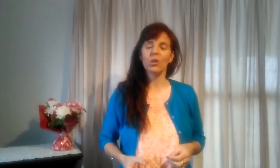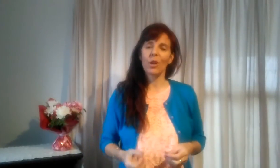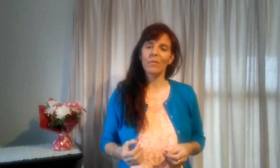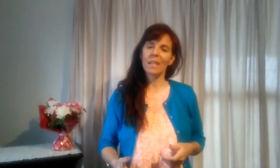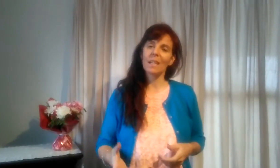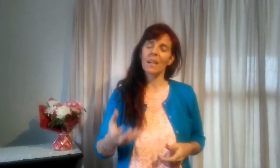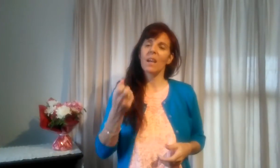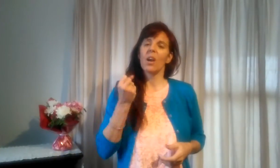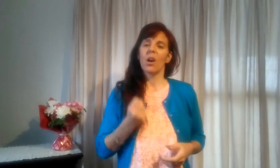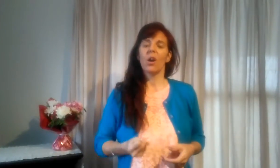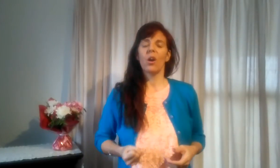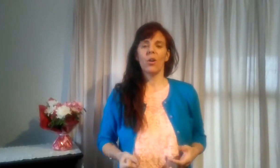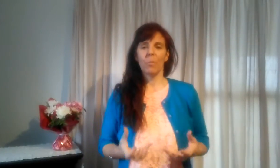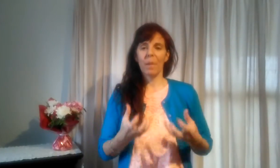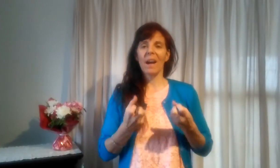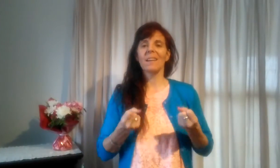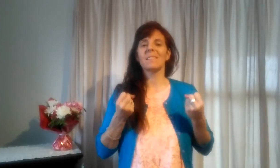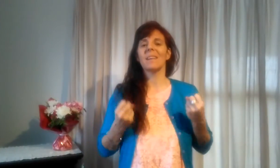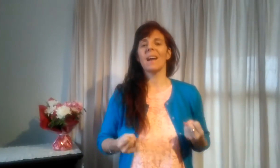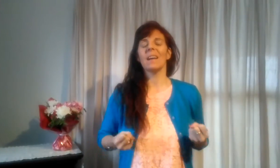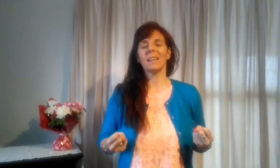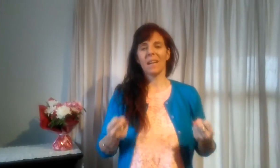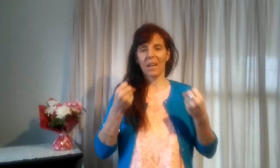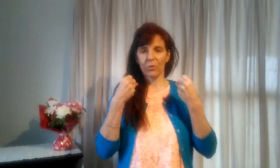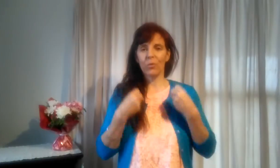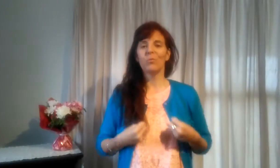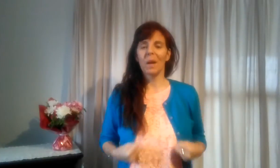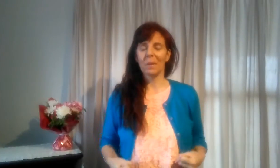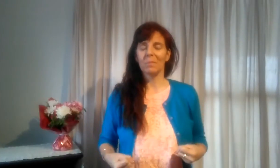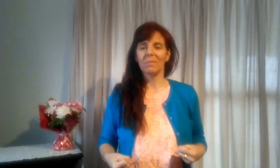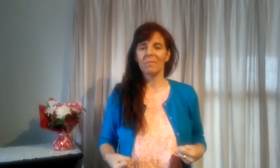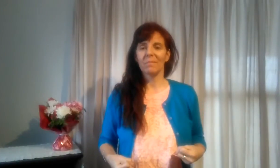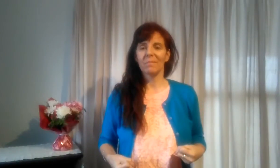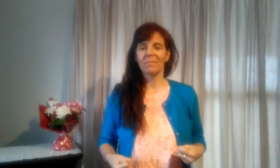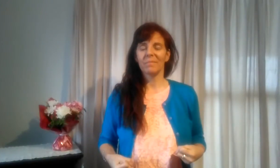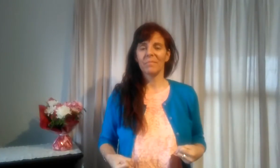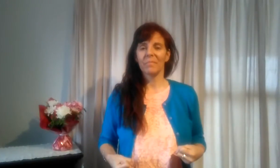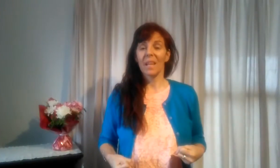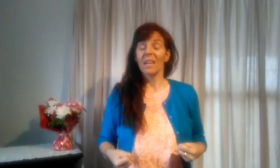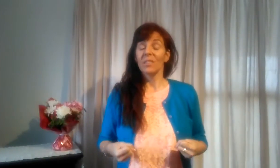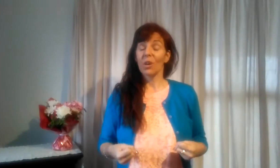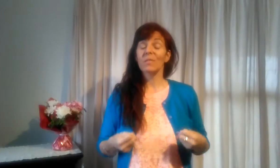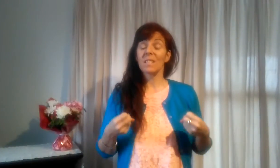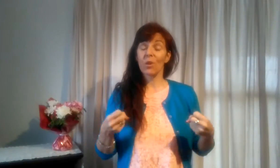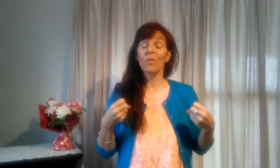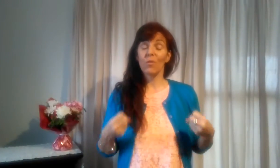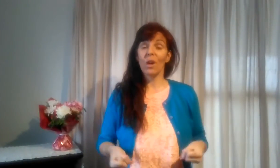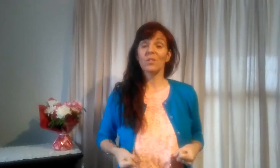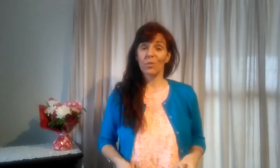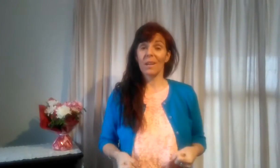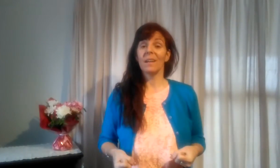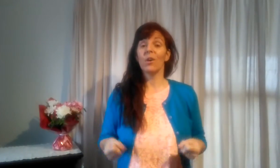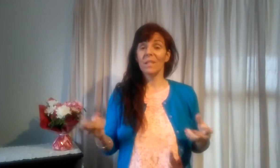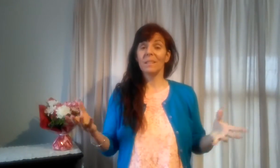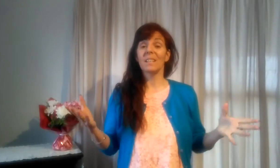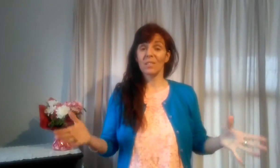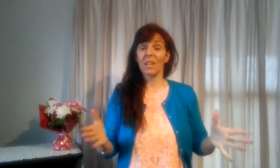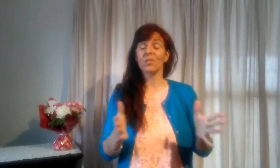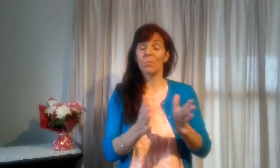de devenir parent entière de vous-même. Donc, c'est ce qu'on va voir dans ce